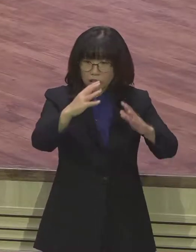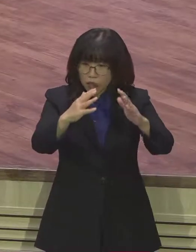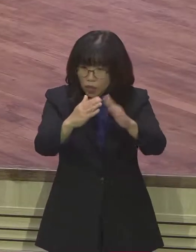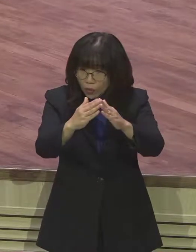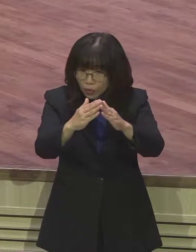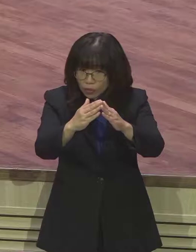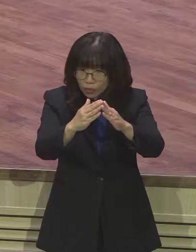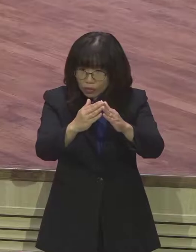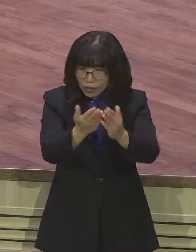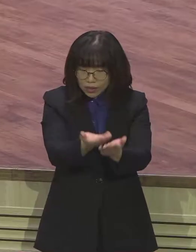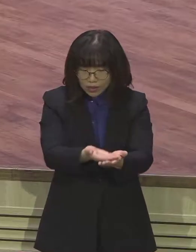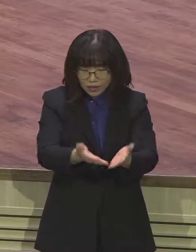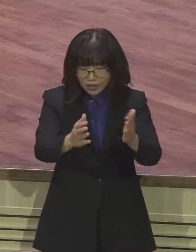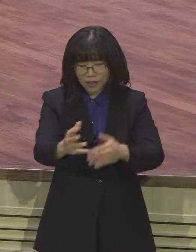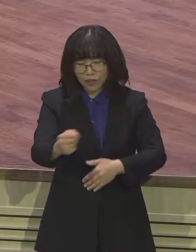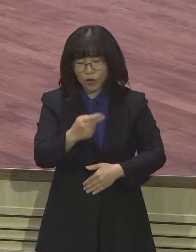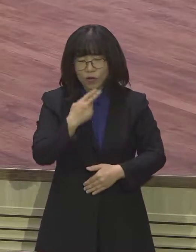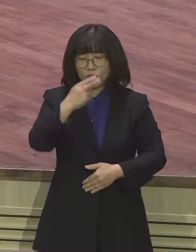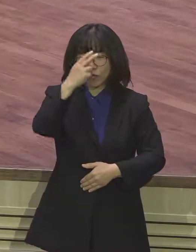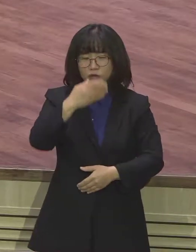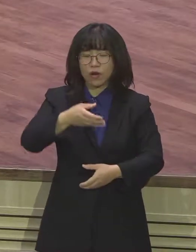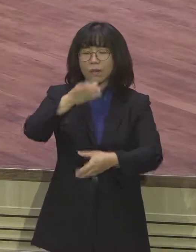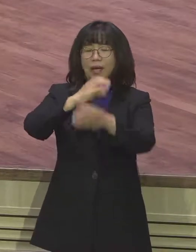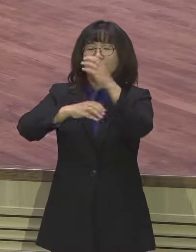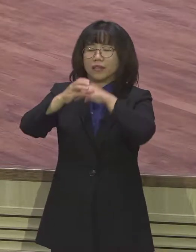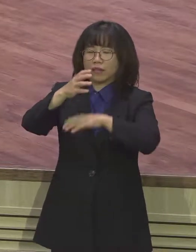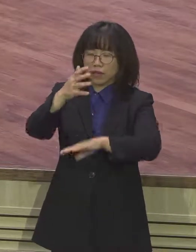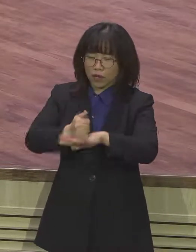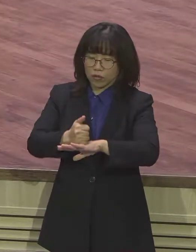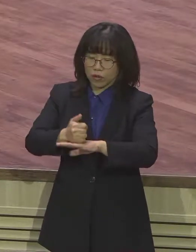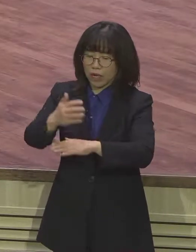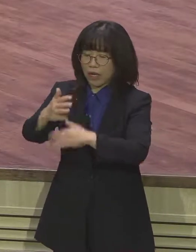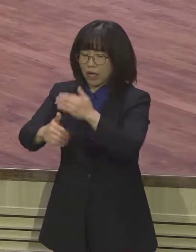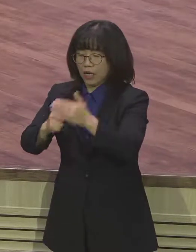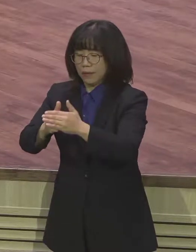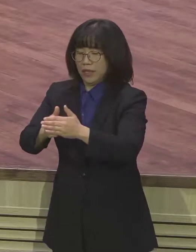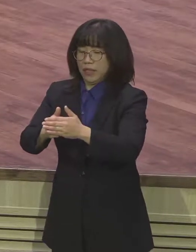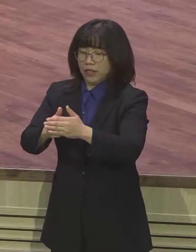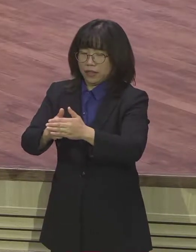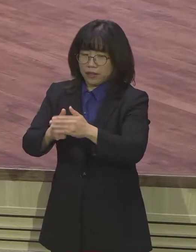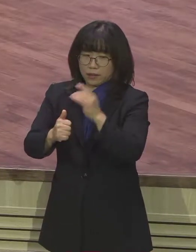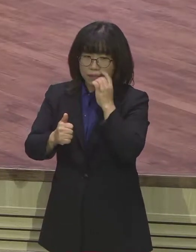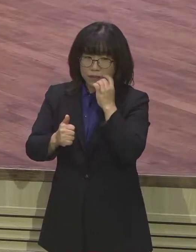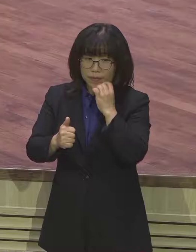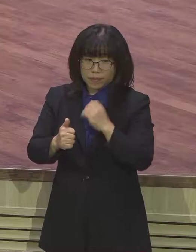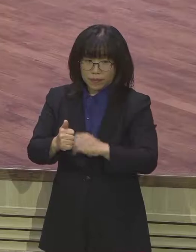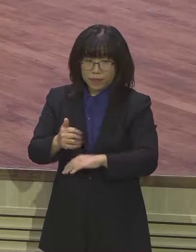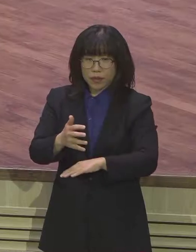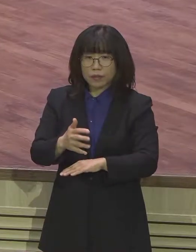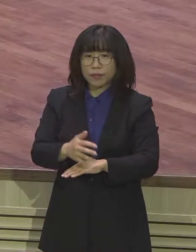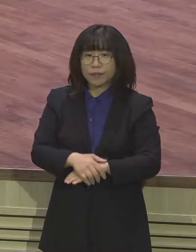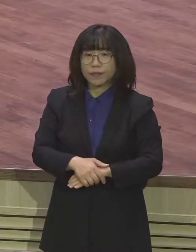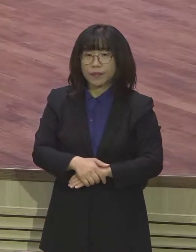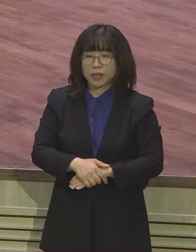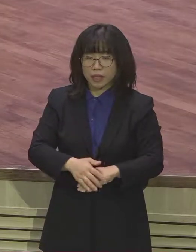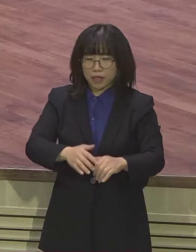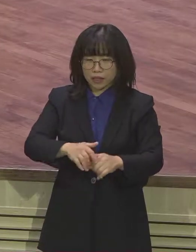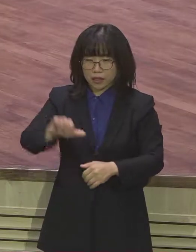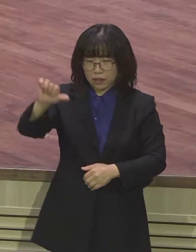찔렀습니다. 이때 왕 앞에 손가락이 나타나 벽에 글씨가 씌어집니다. 그 글씨가 바로 메네메네의 대게